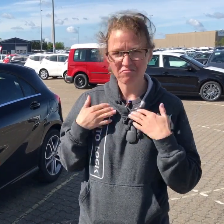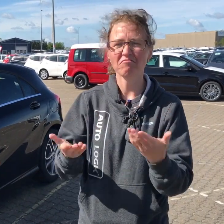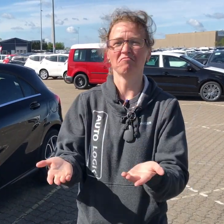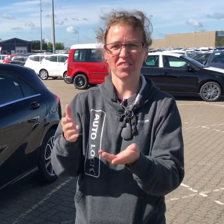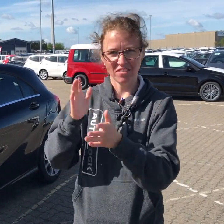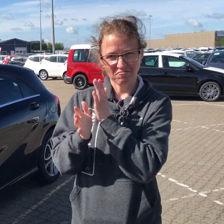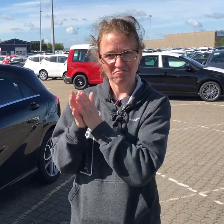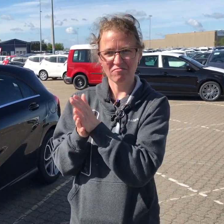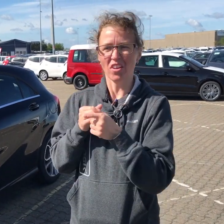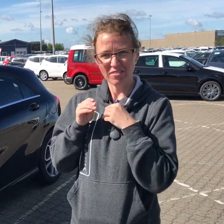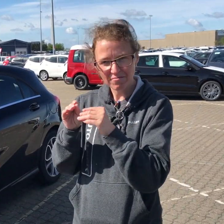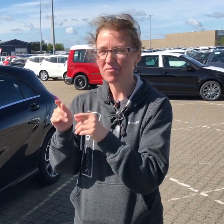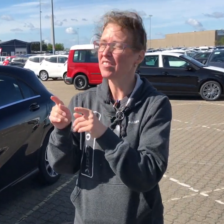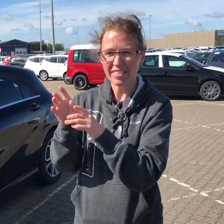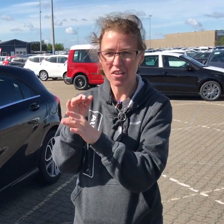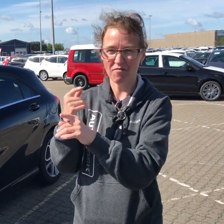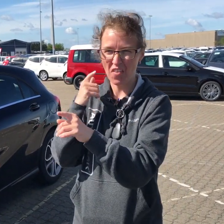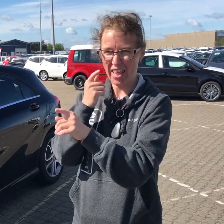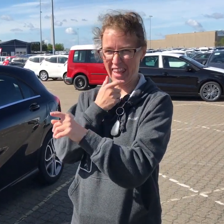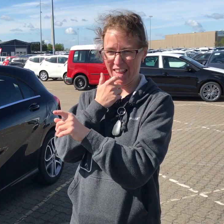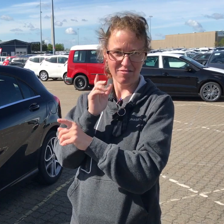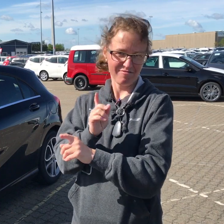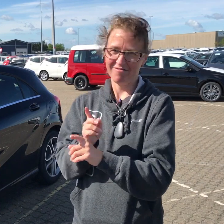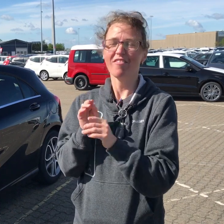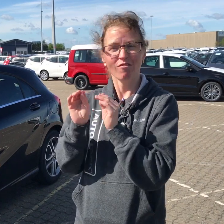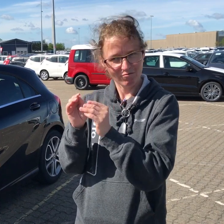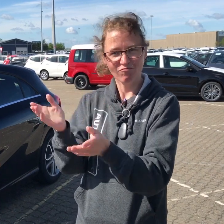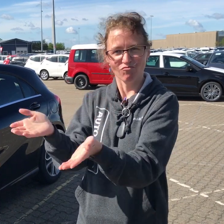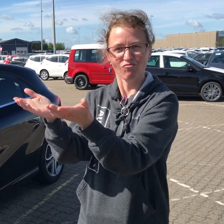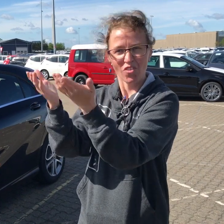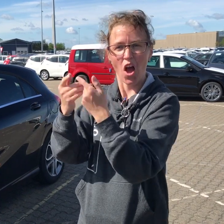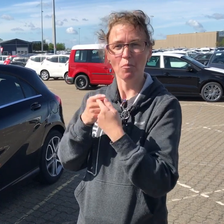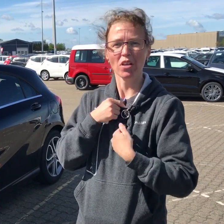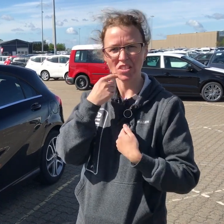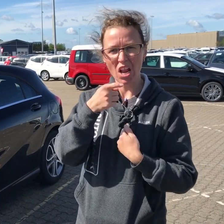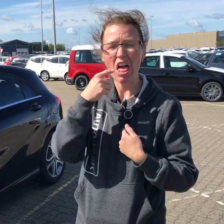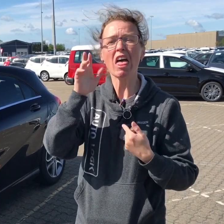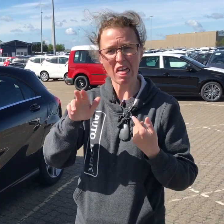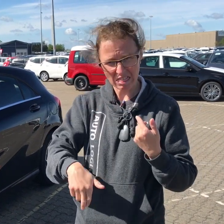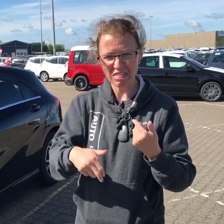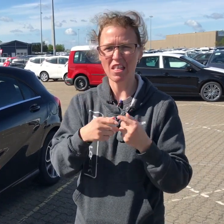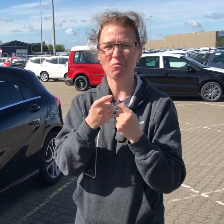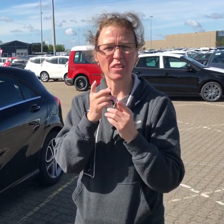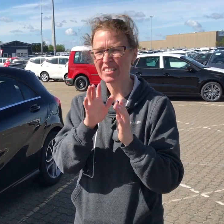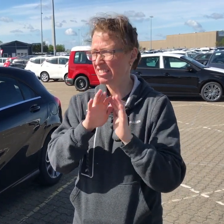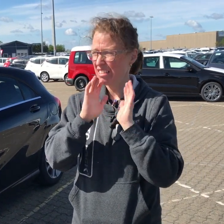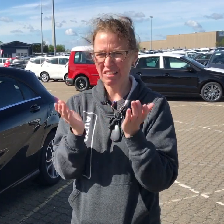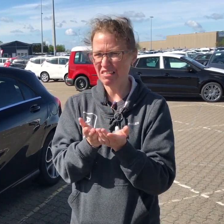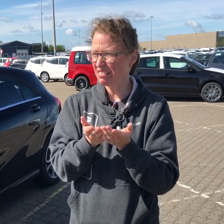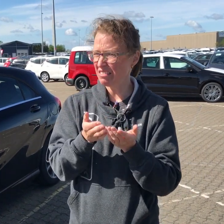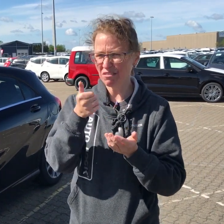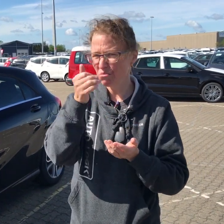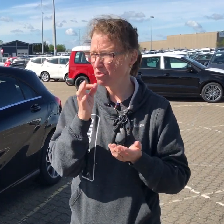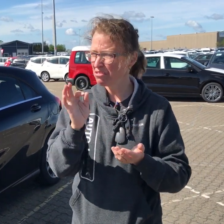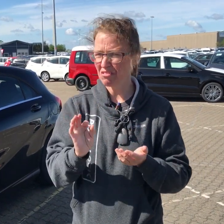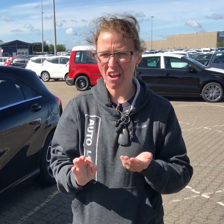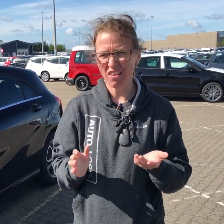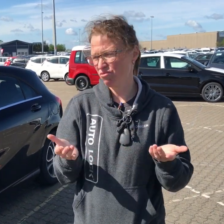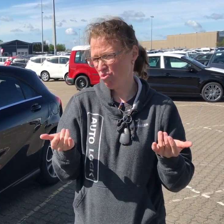Jeg griner selvfølgelig ikke af dem, hvis de laver fejl. Jeg kan godt sige meget lidt, og så forstår de godt, hvad jeg mener.